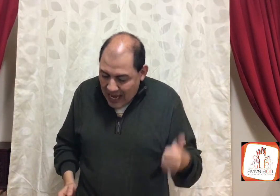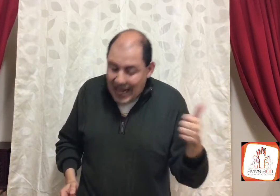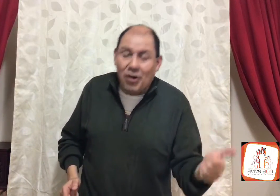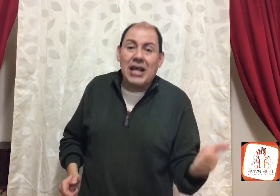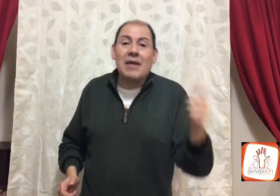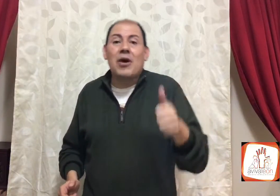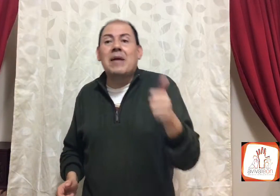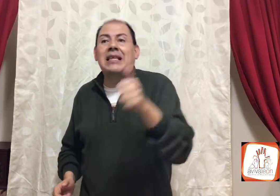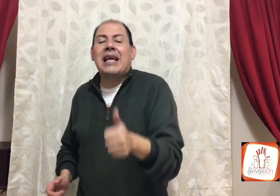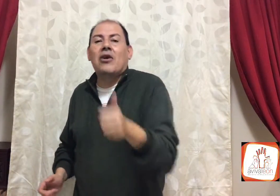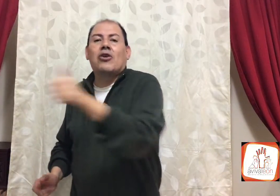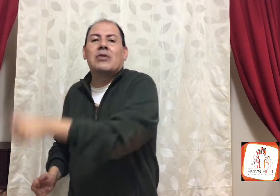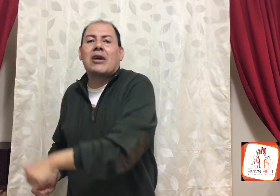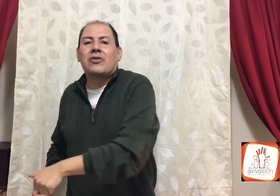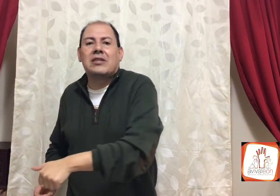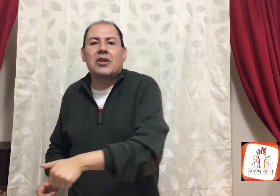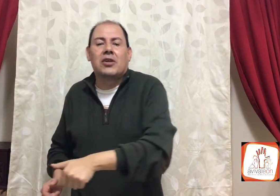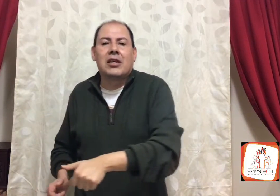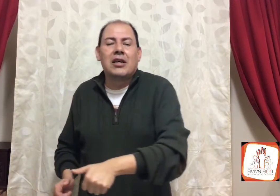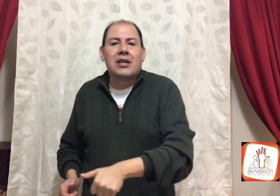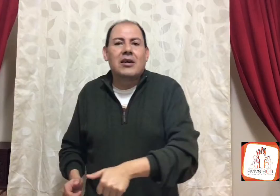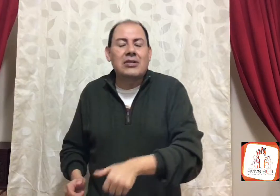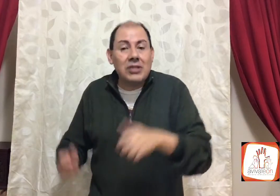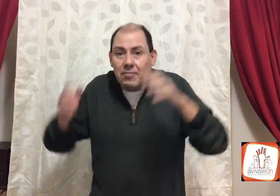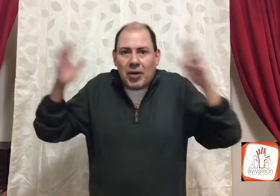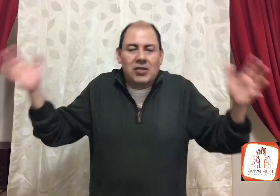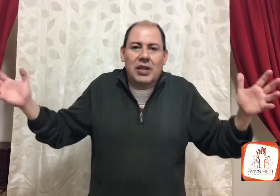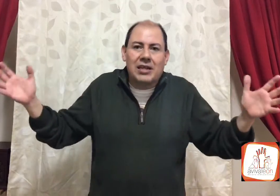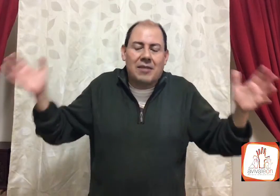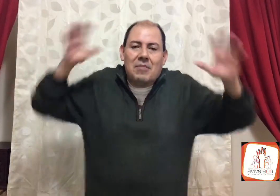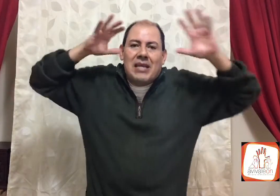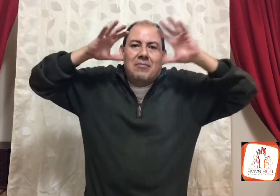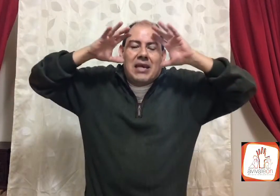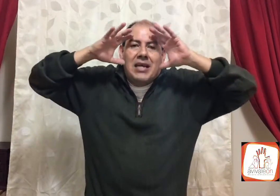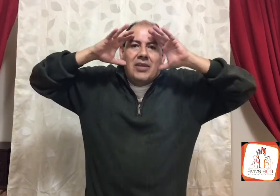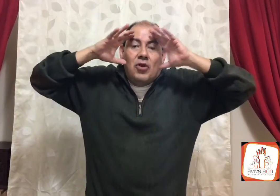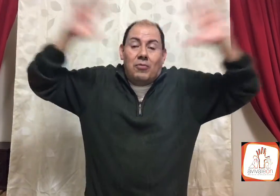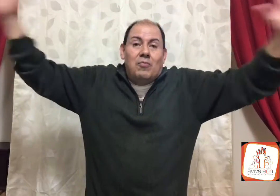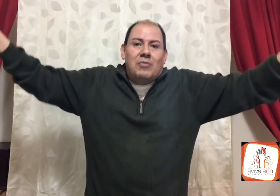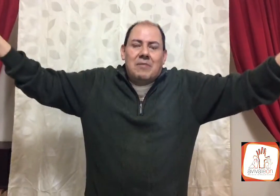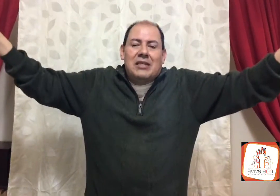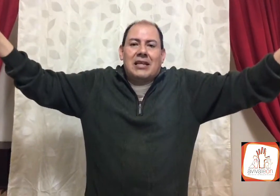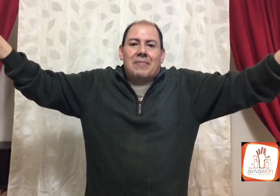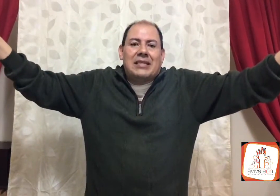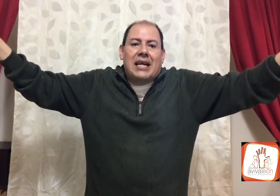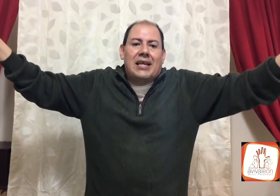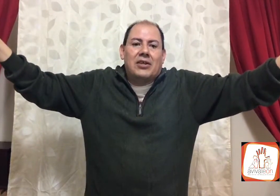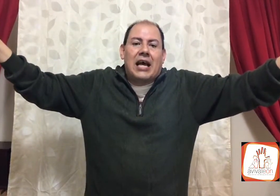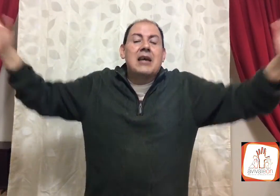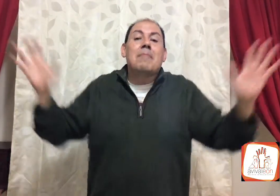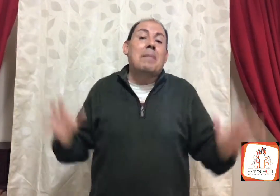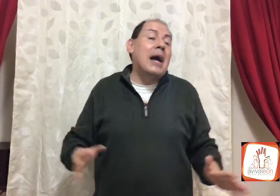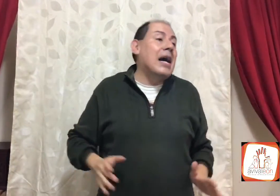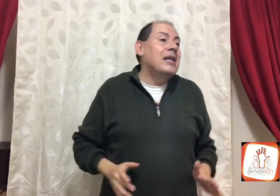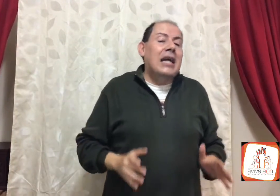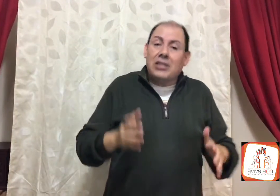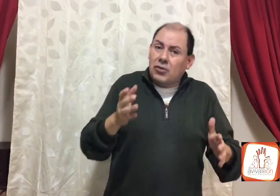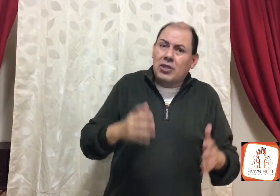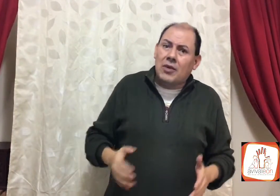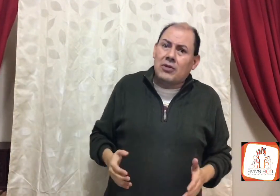el hijo le devuelve el dinero, con una condición, eso es impresionante, a mí me, no, simplemente me saca de onda, mamá, has escuchado eso